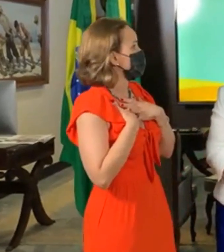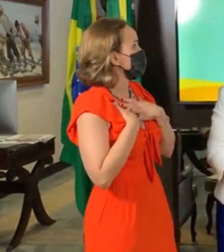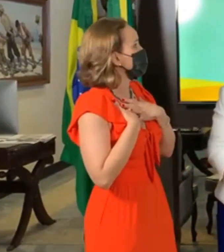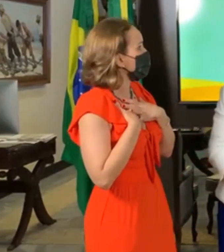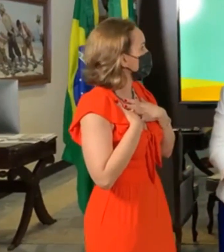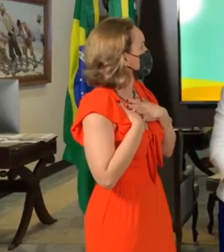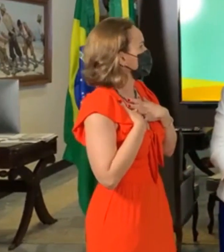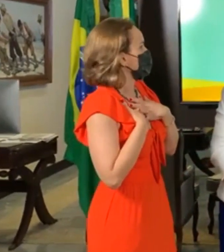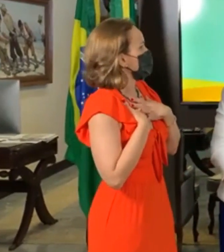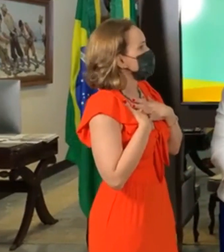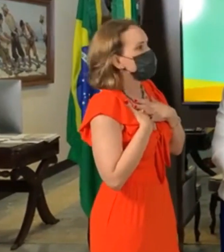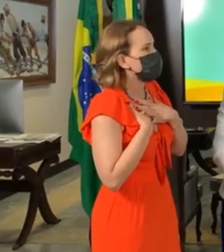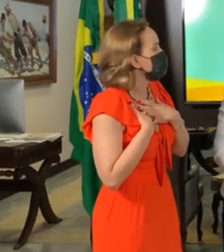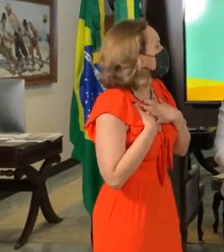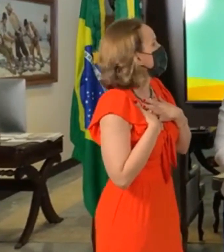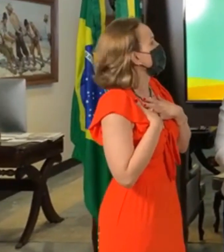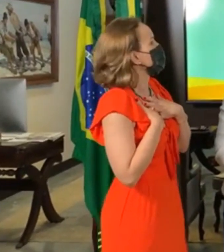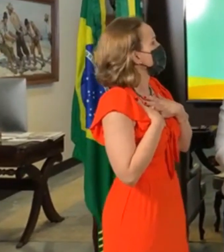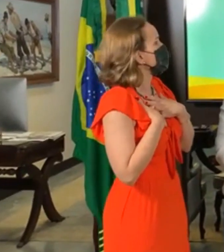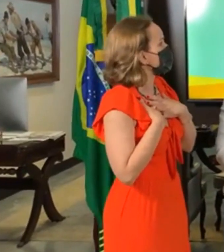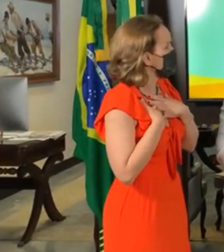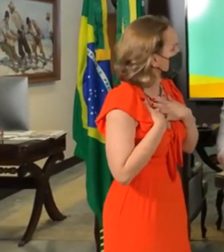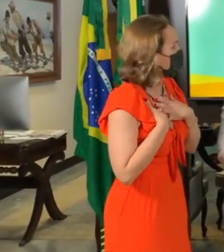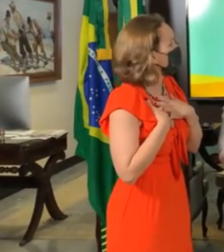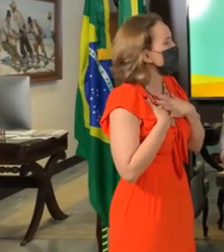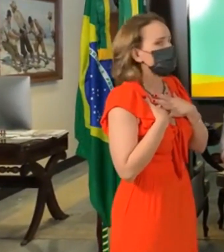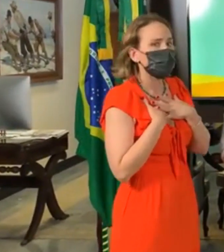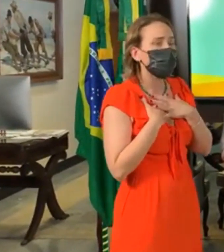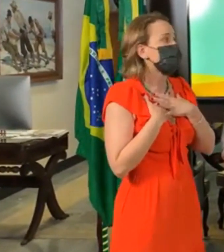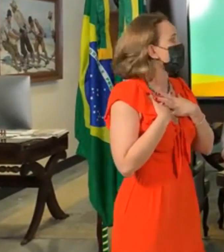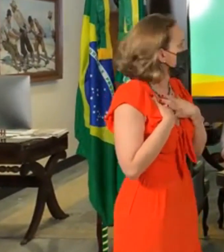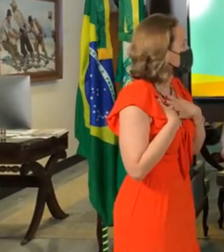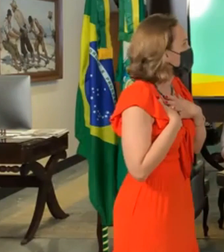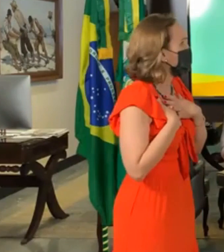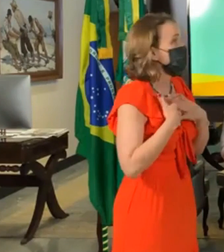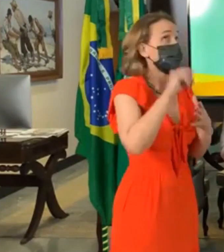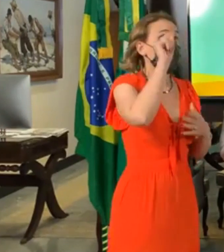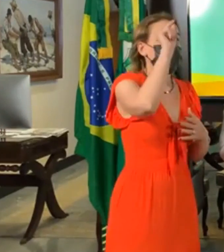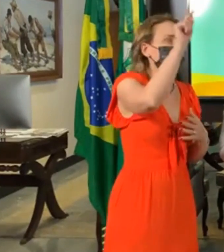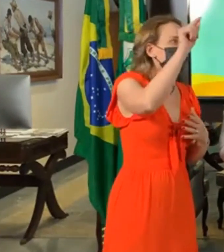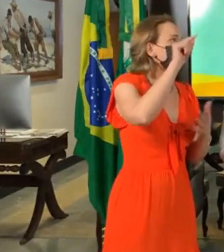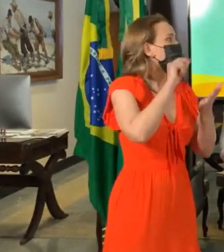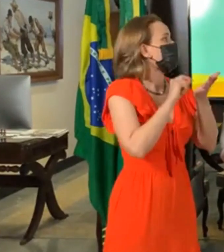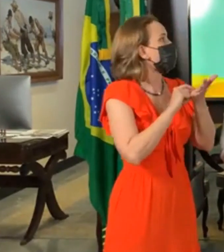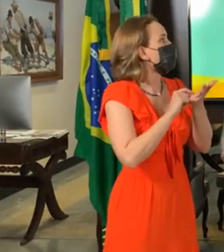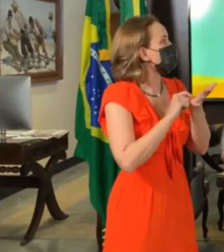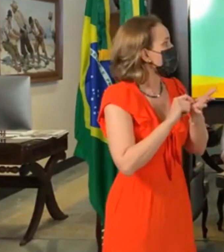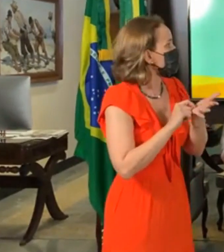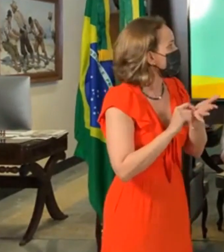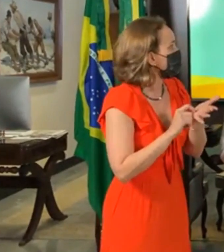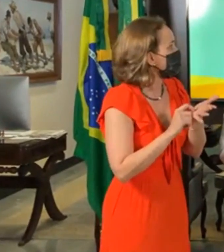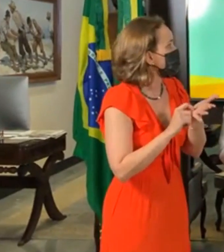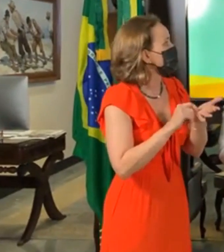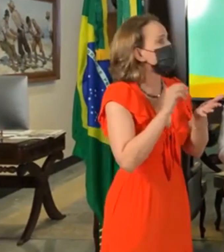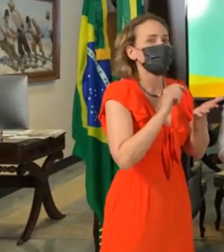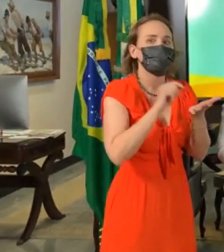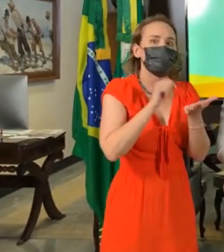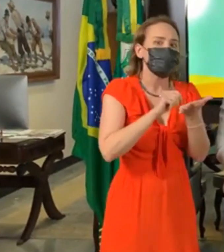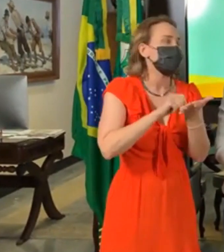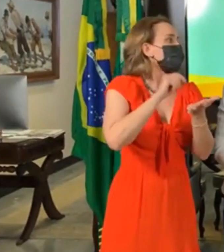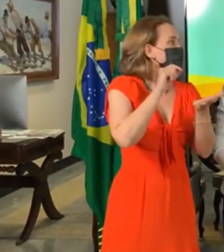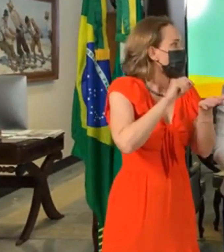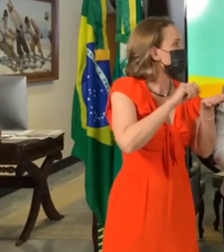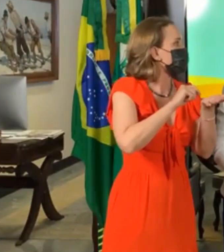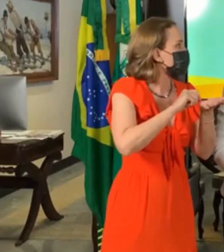débito, governador, tinha uma moto de 7 mil reais, estava com dificuldade, perdeu o emprego, não conseguiu pagar. Você clica lá, coloca o seu CPF e já